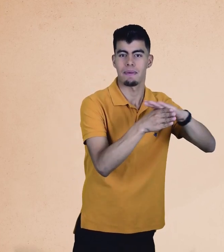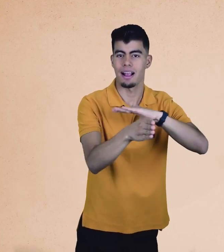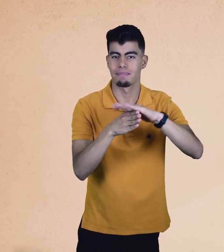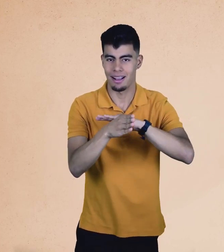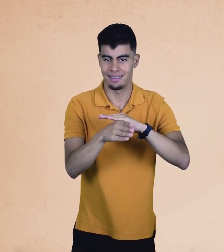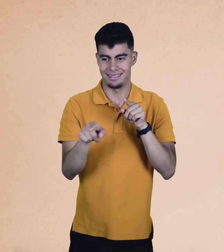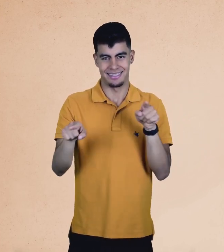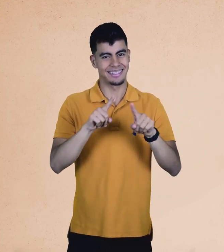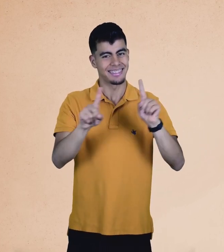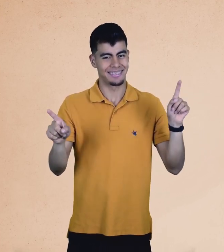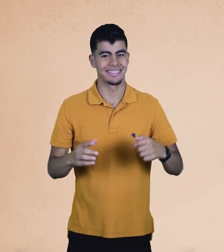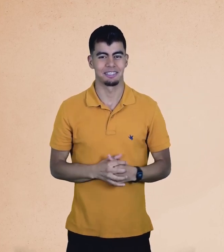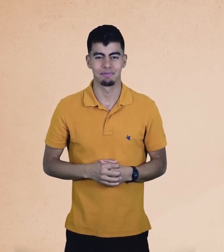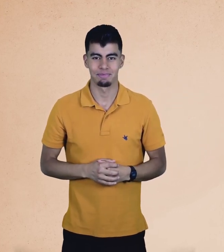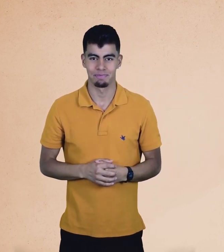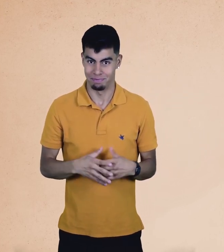decir, no habría esa barrera.